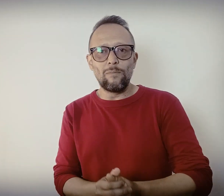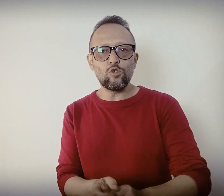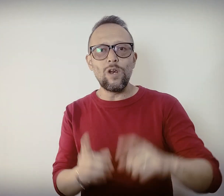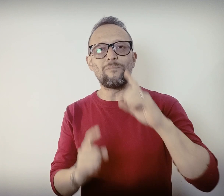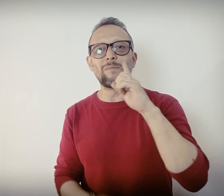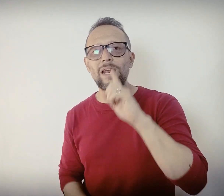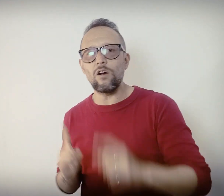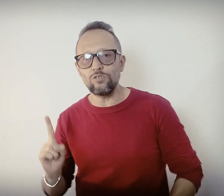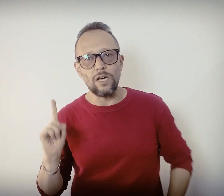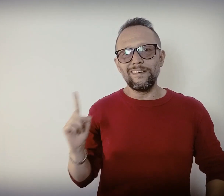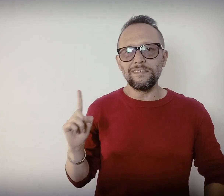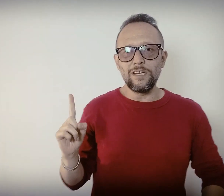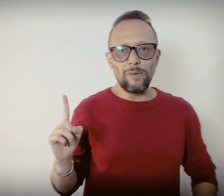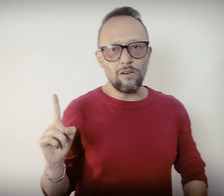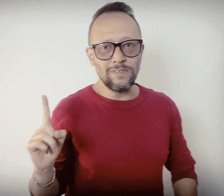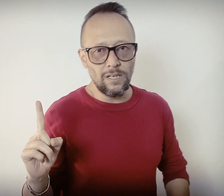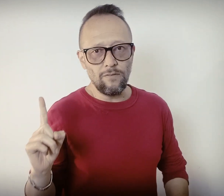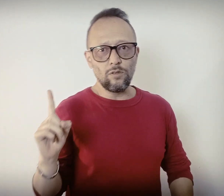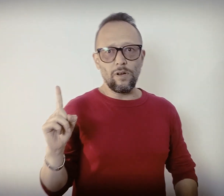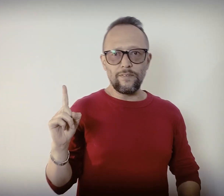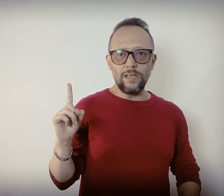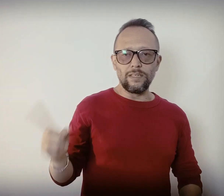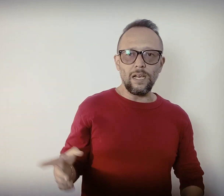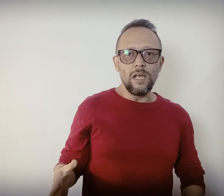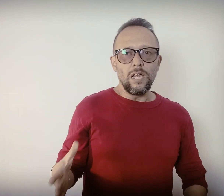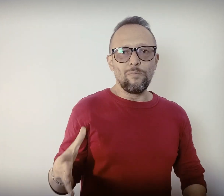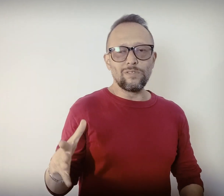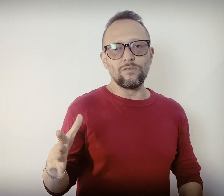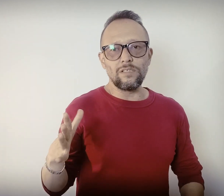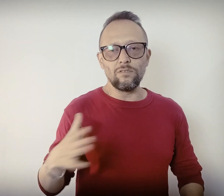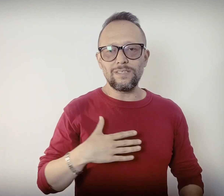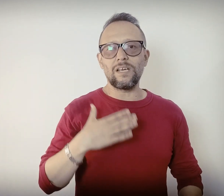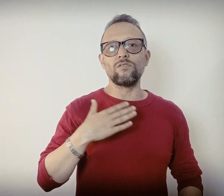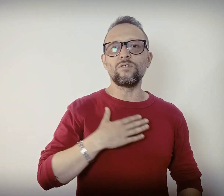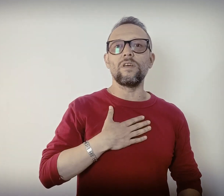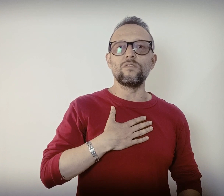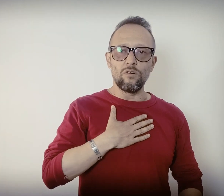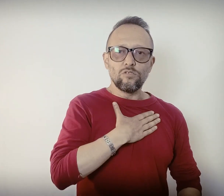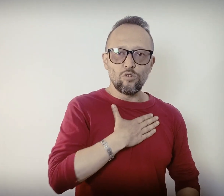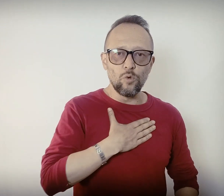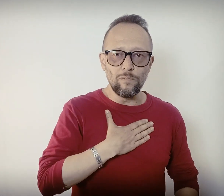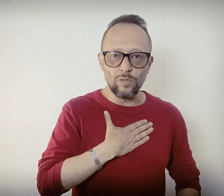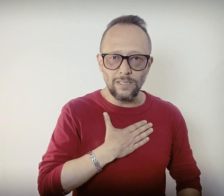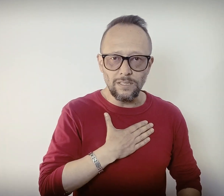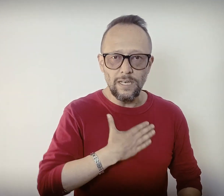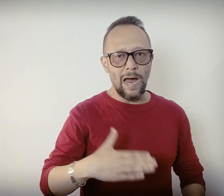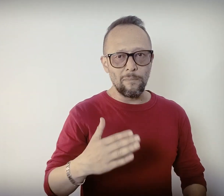con la primera cosa que debes tener para comenzar en la fotografía digital y pues son tres cosas que considero yo son muy importantes y a mí